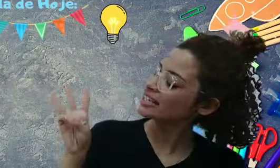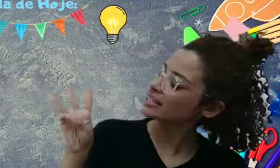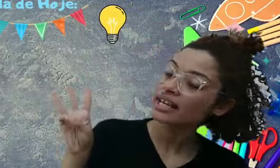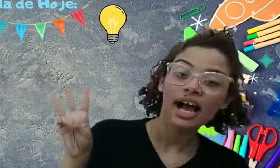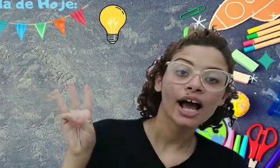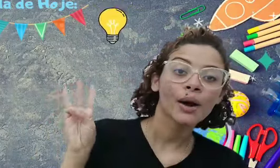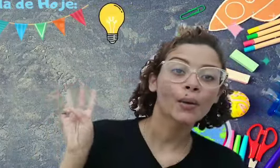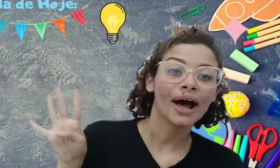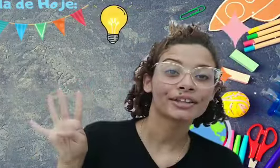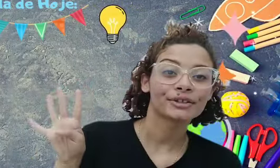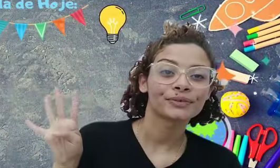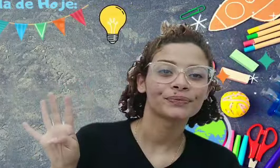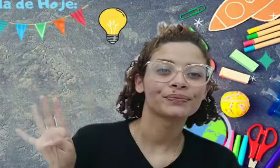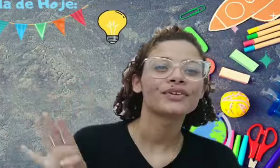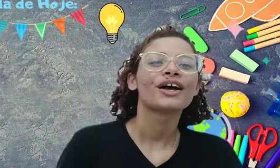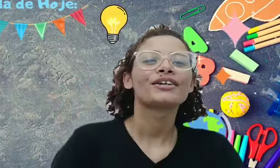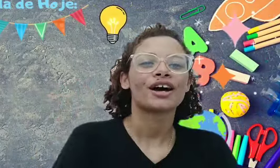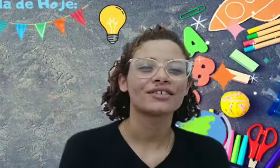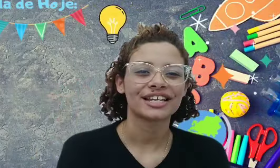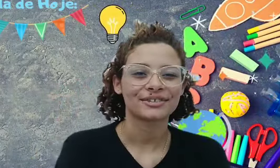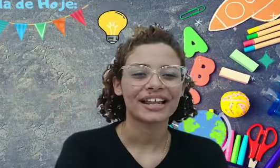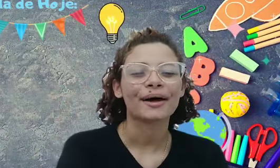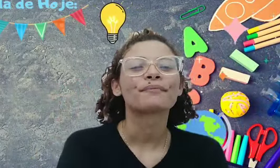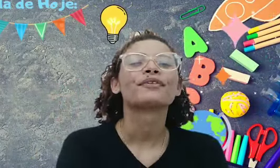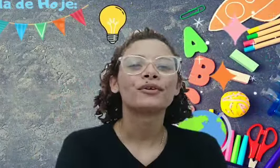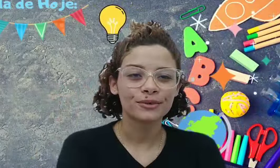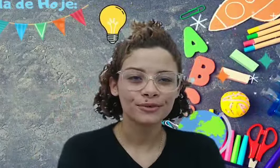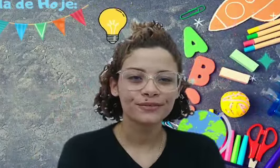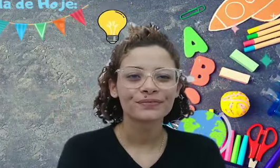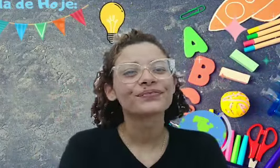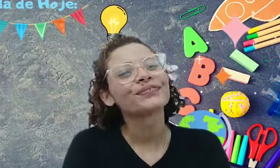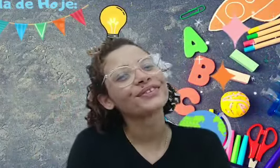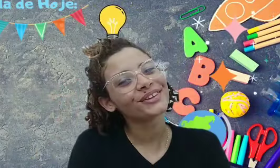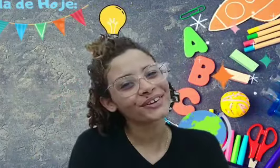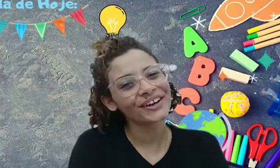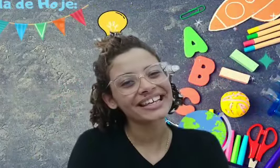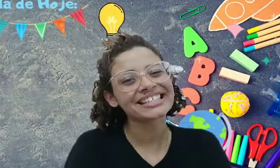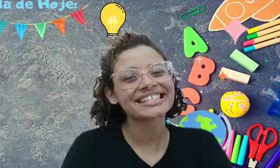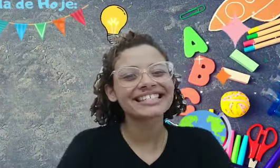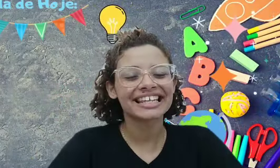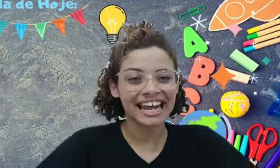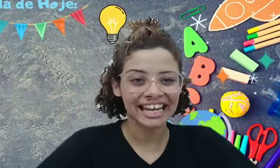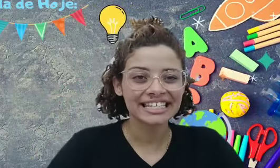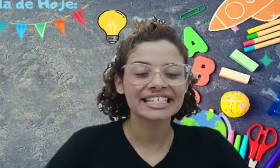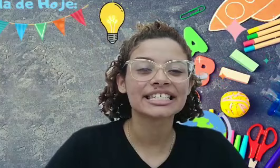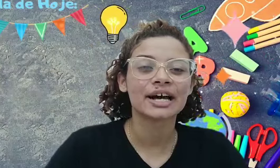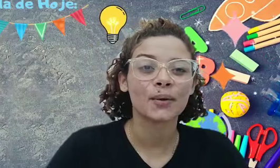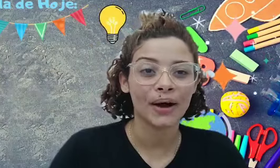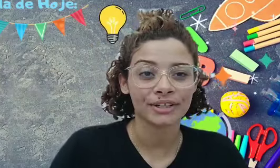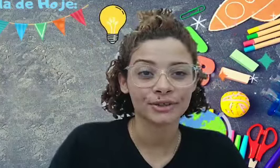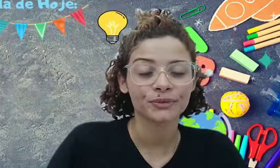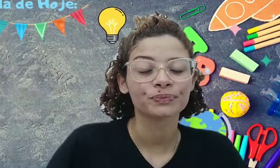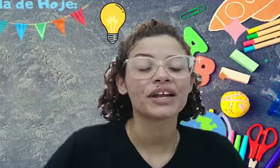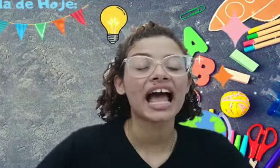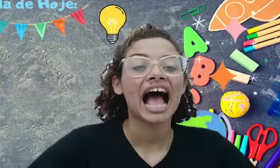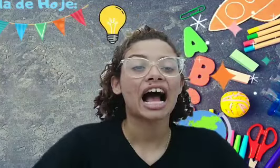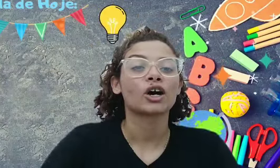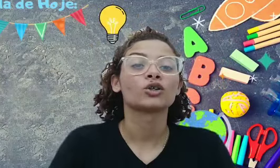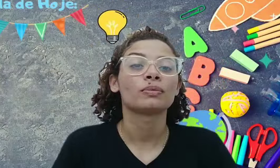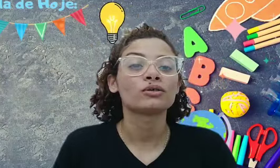4. Só vocês, vai lá. 1, 2, 3, 4. Agora o número